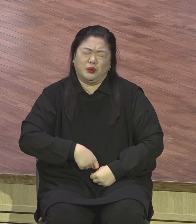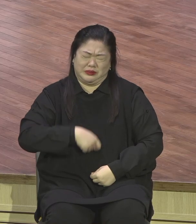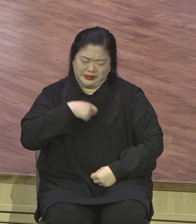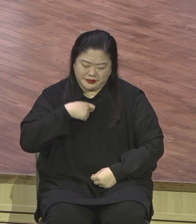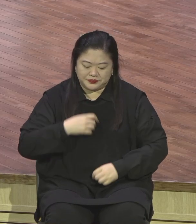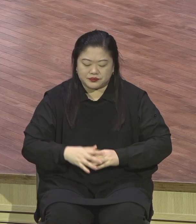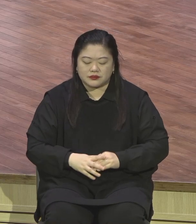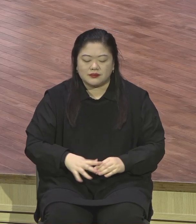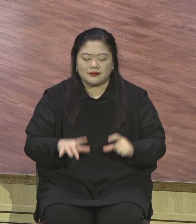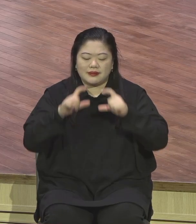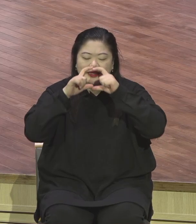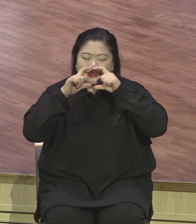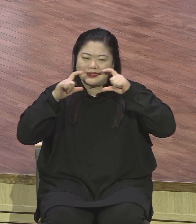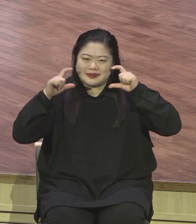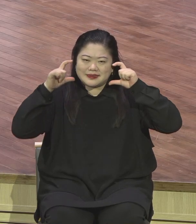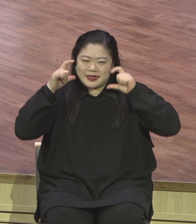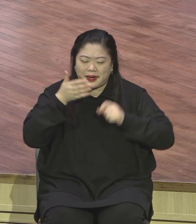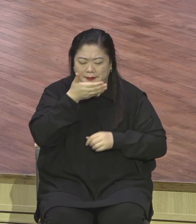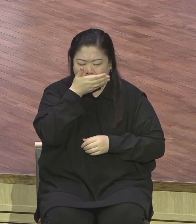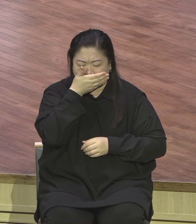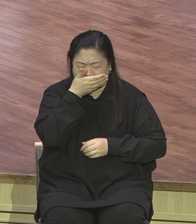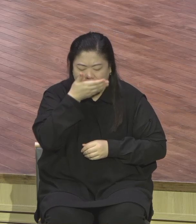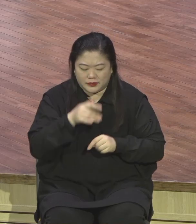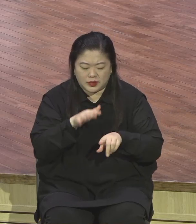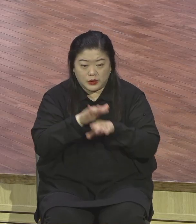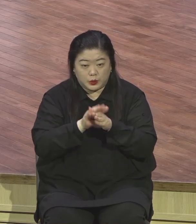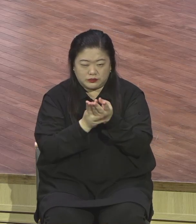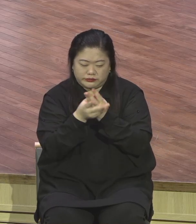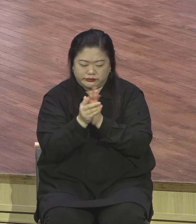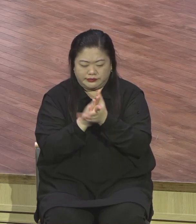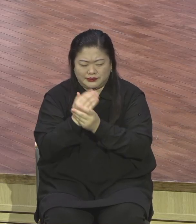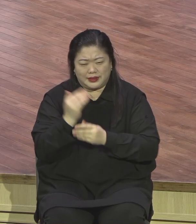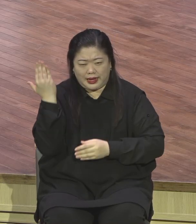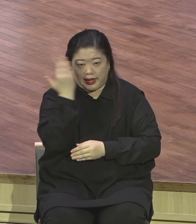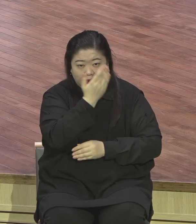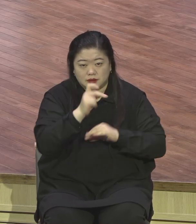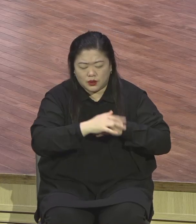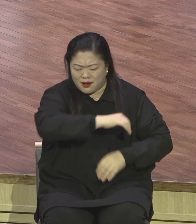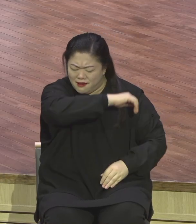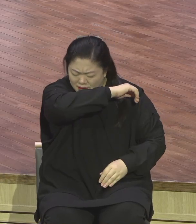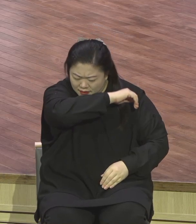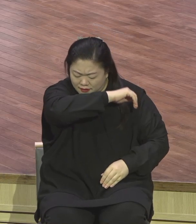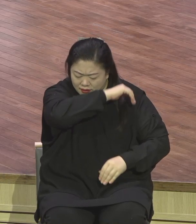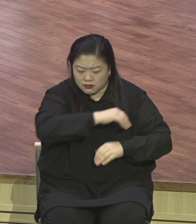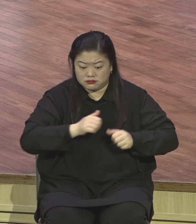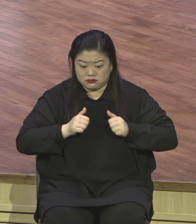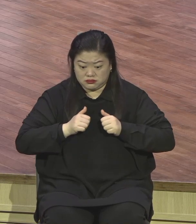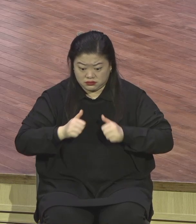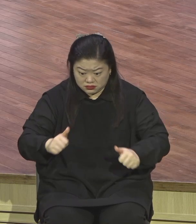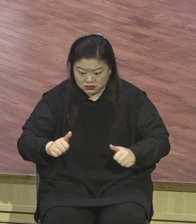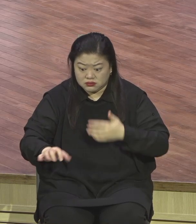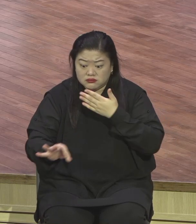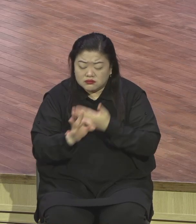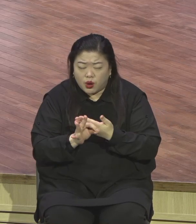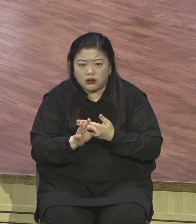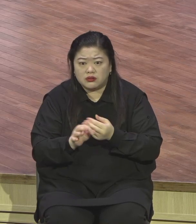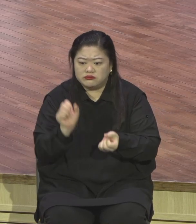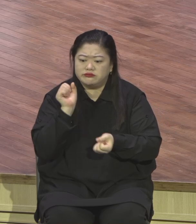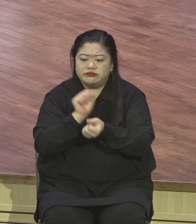철저히 그렇게 하면서 예배를 드리면 문제가 없습니다. 예배를 못 드리게 하는